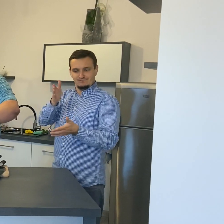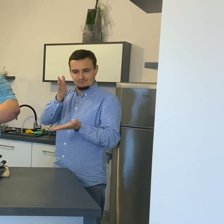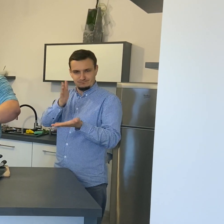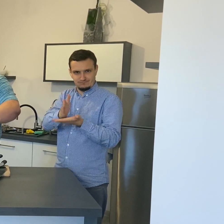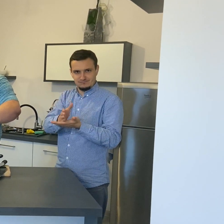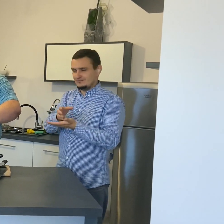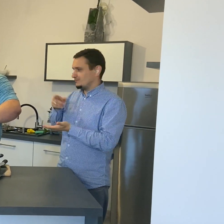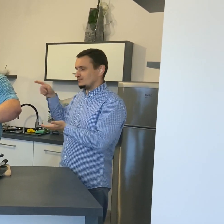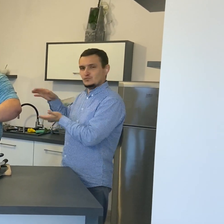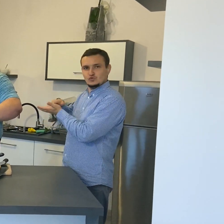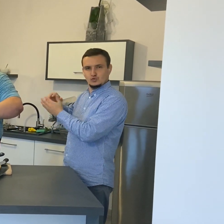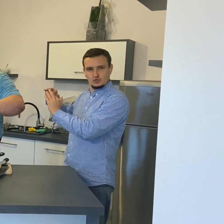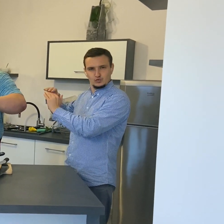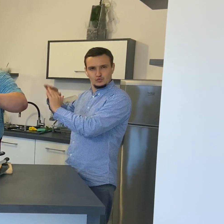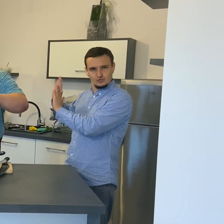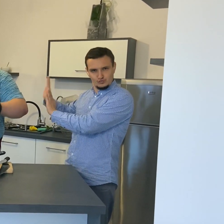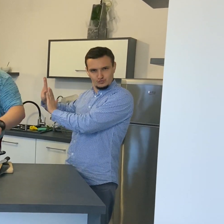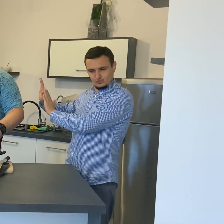Podsmażoną na maszle.